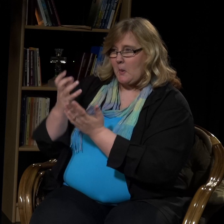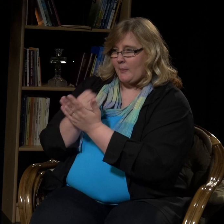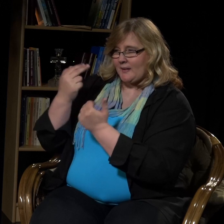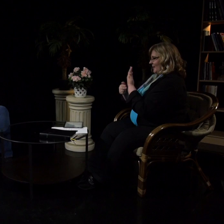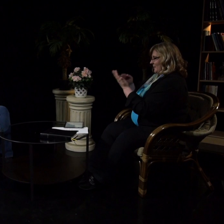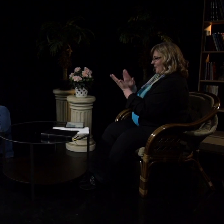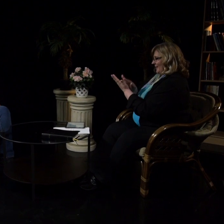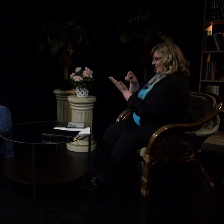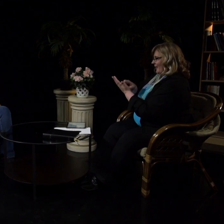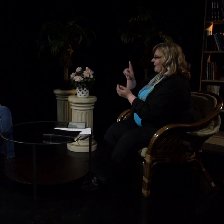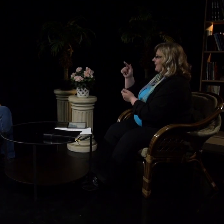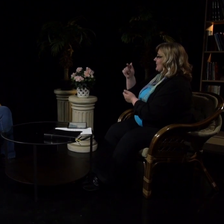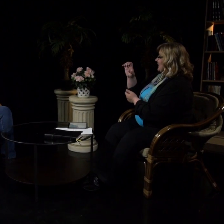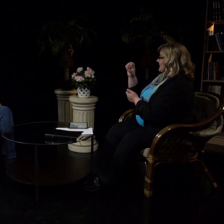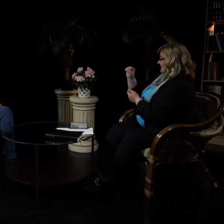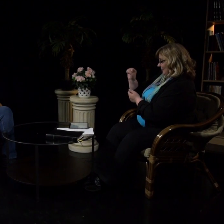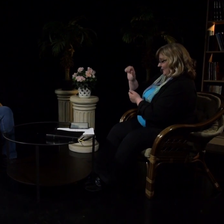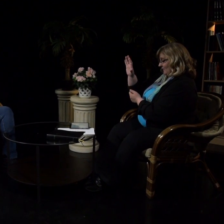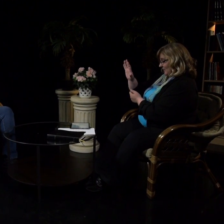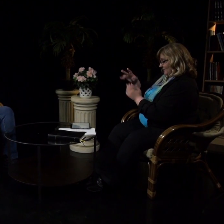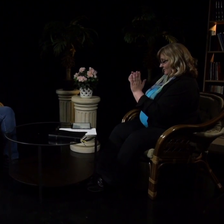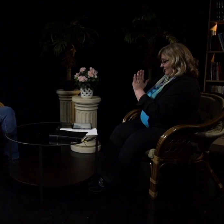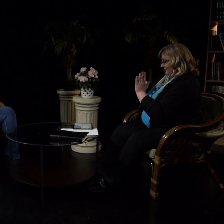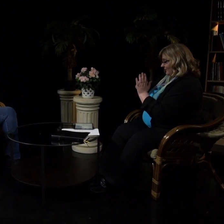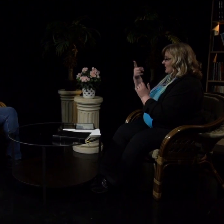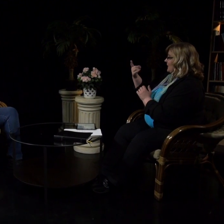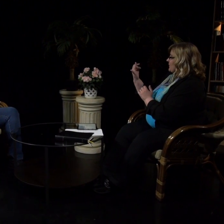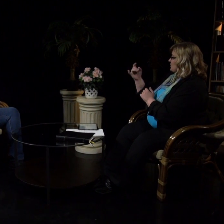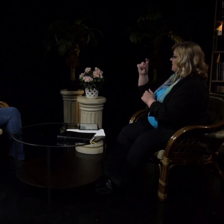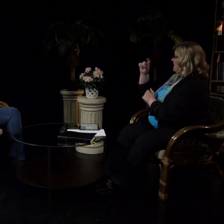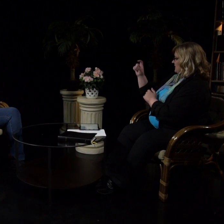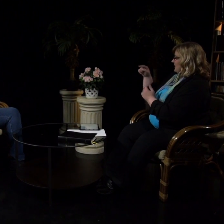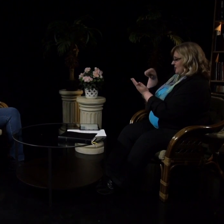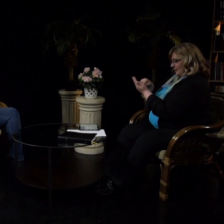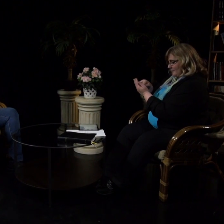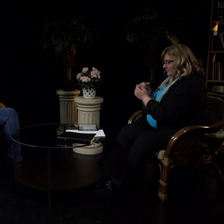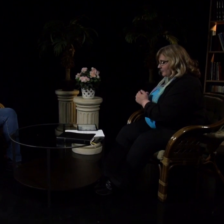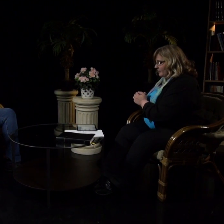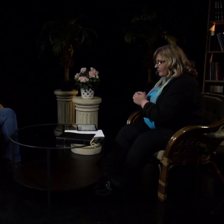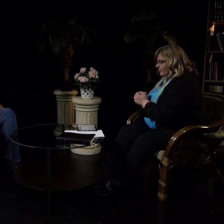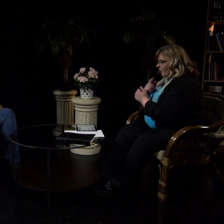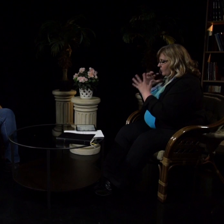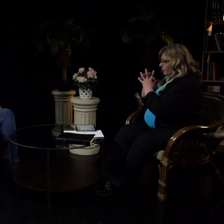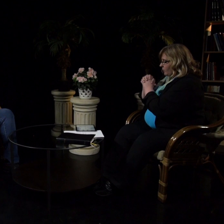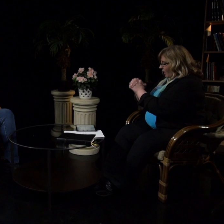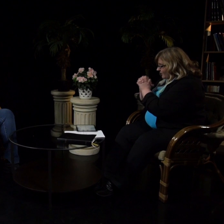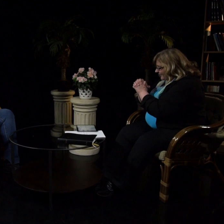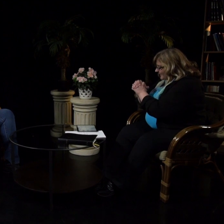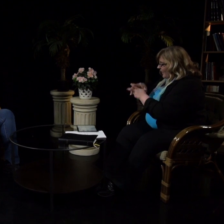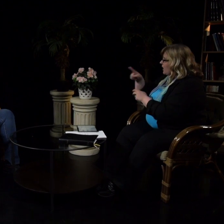Raamotussa onkin tähän liittyen kohta ensimmäisessä kirjeessä tessalonikalaisille